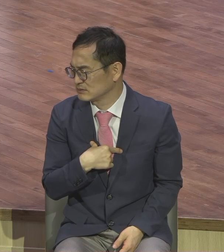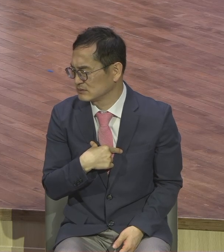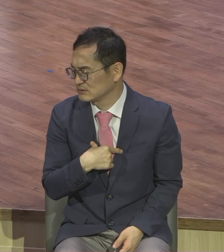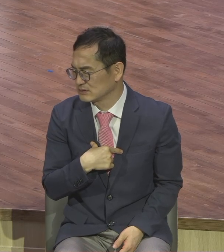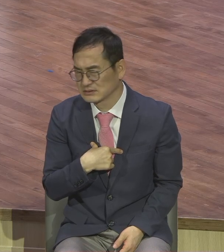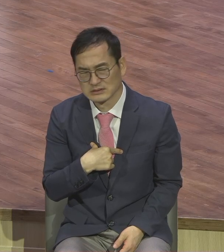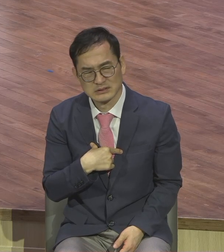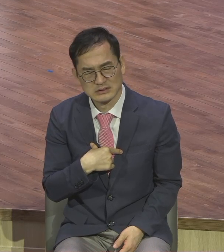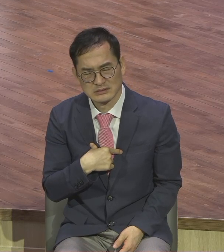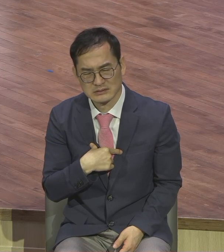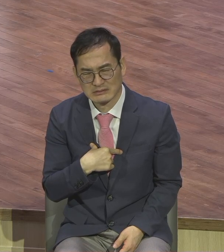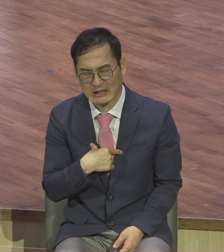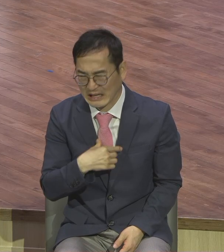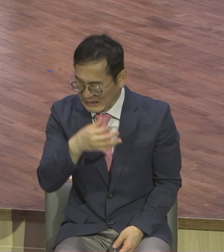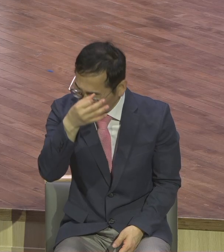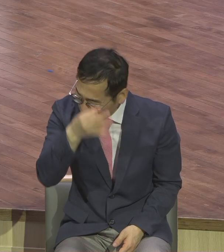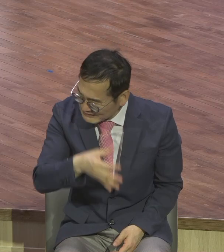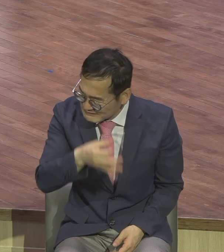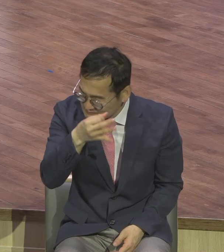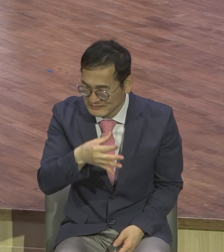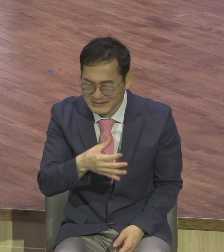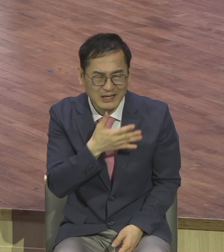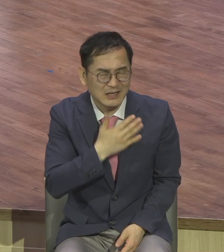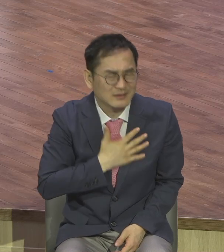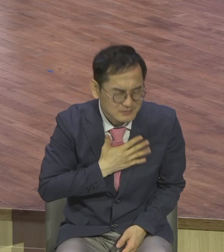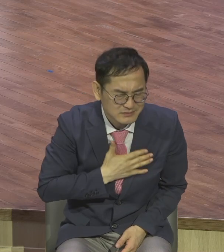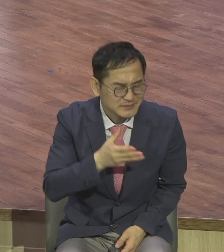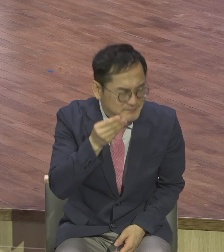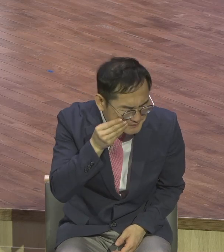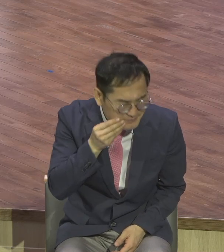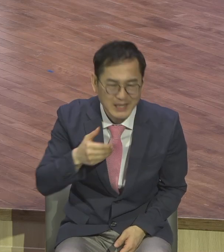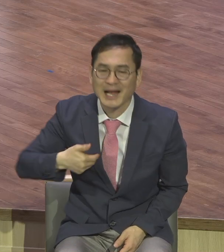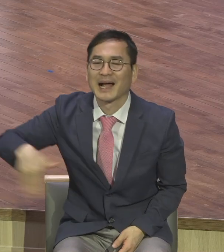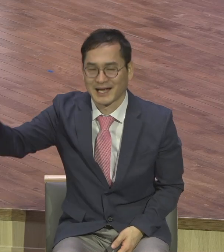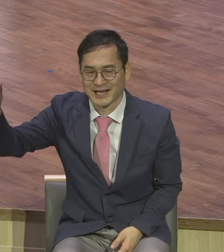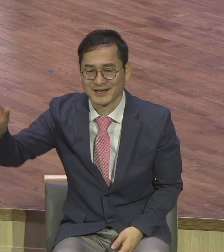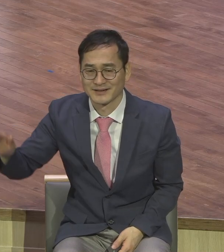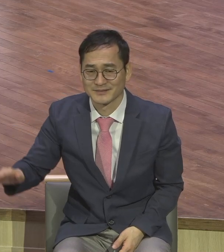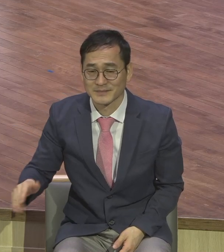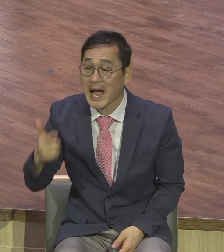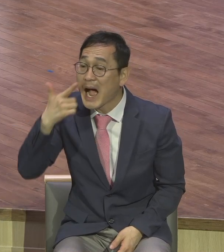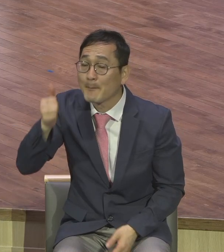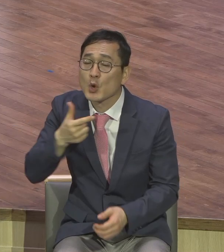뉘우치고 갔으니 그 둘 중 누가 아버지의 뜻대로 하였느냐.